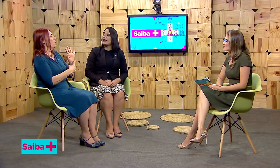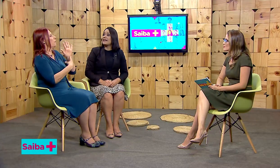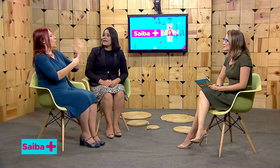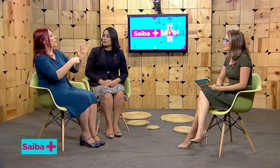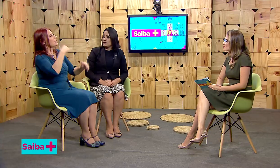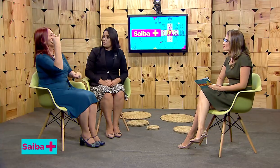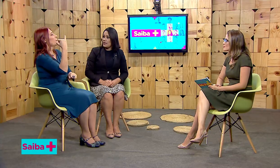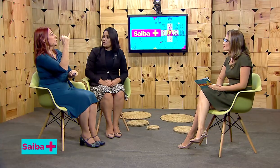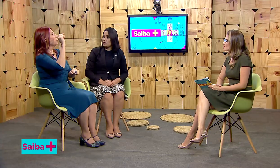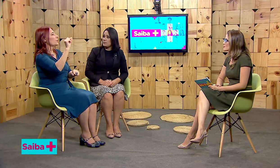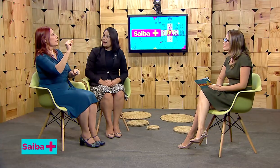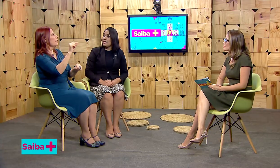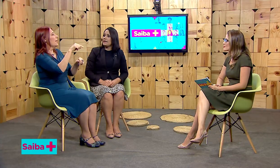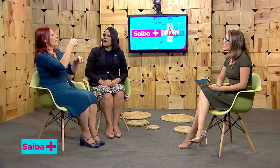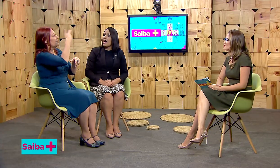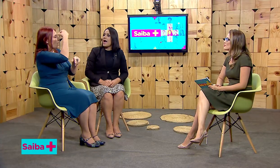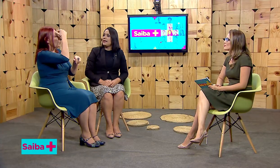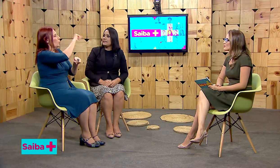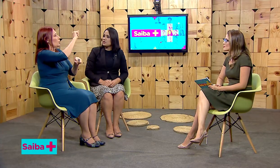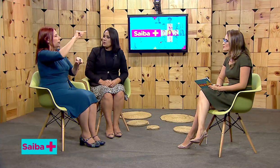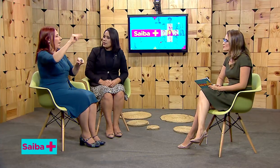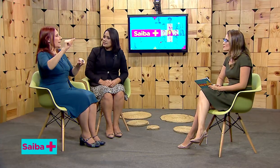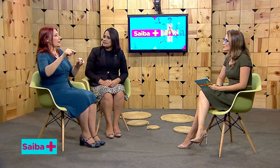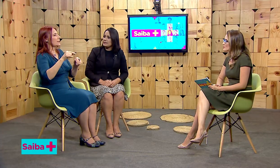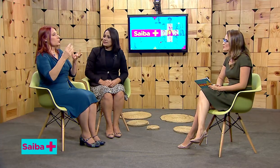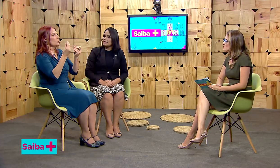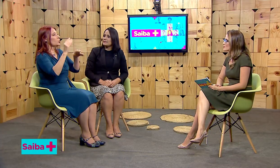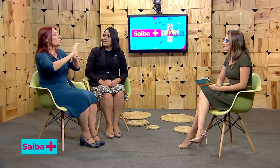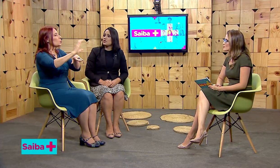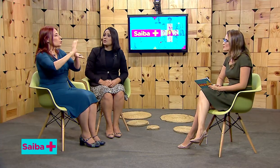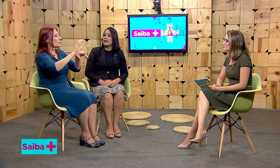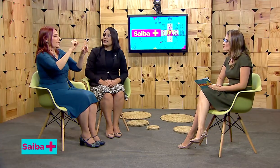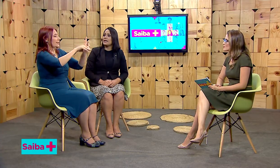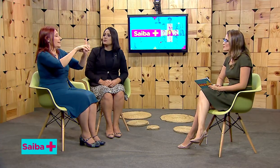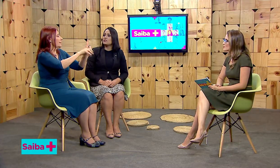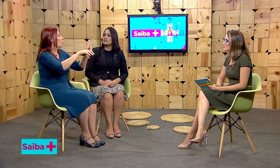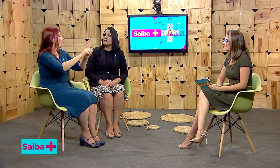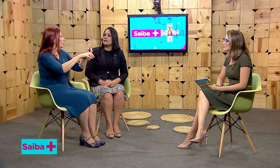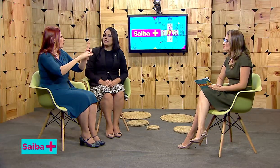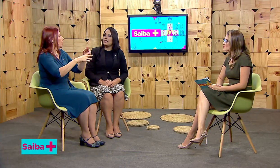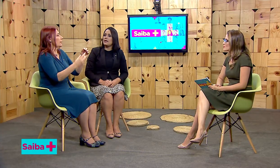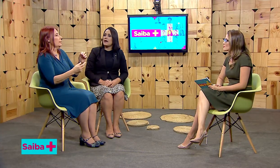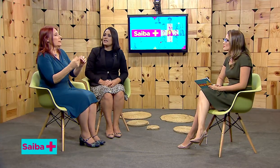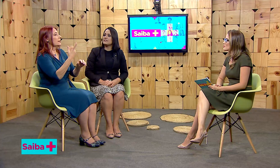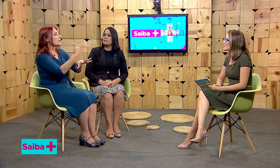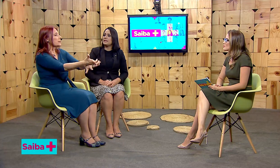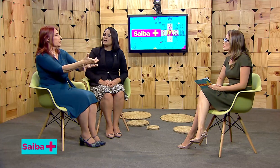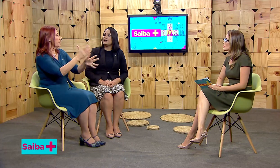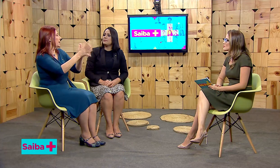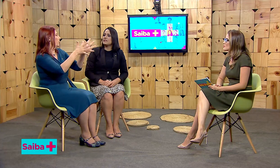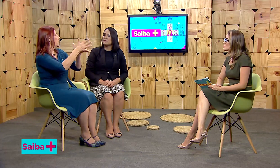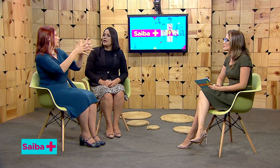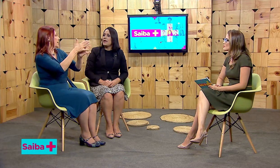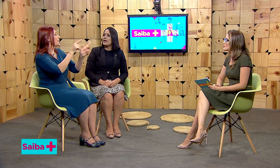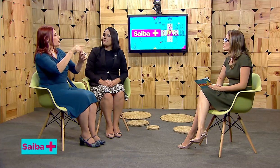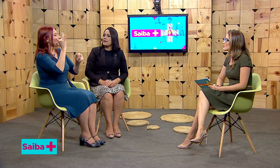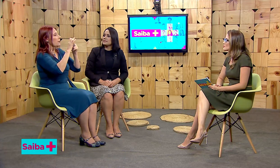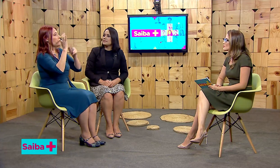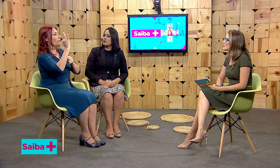decreto 5626, a lei 10.436, o decreto diz que a disciplina Libras, ela passa a ser